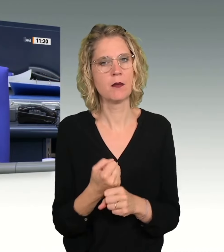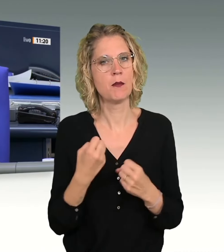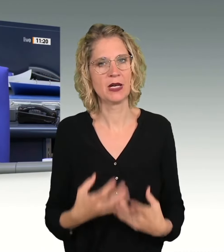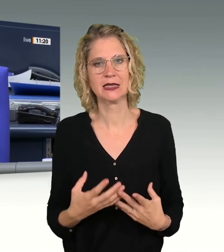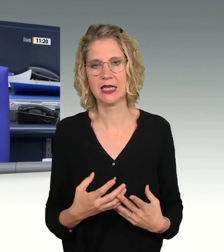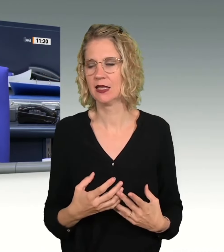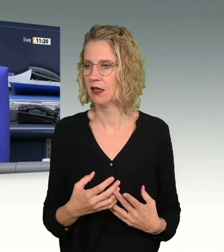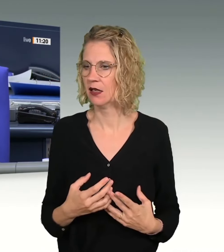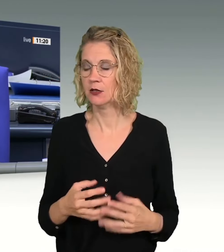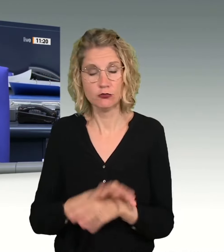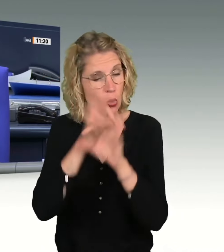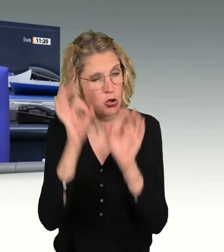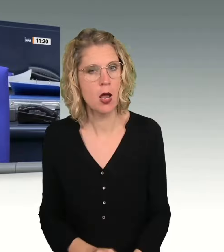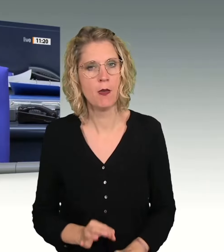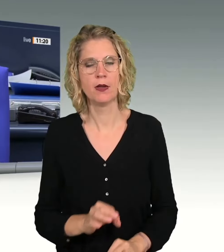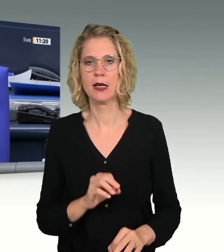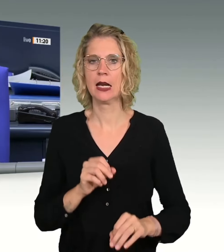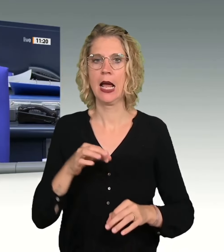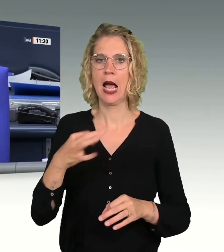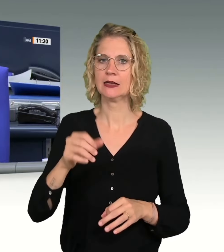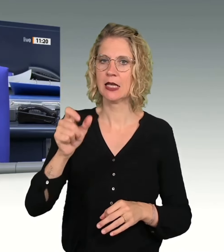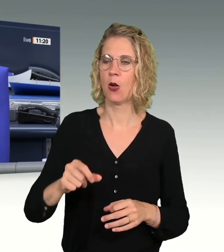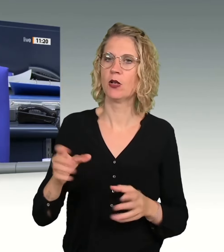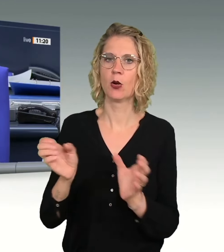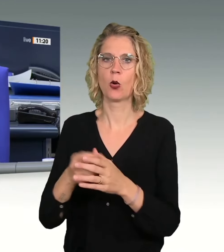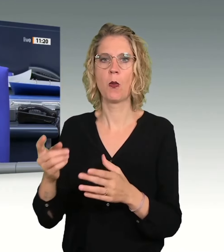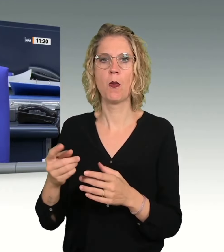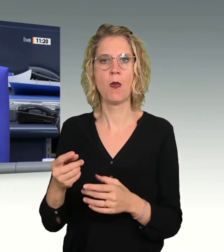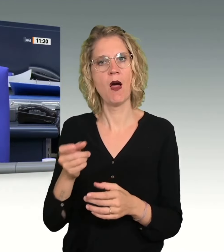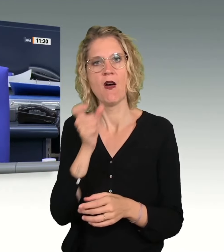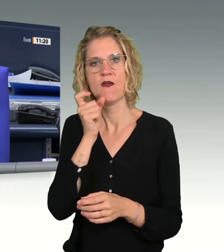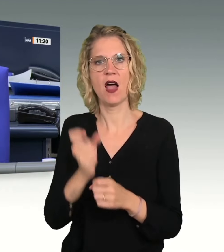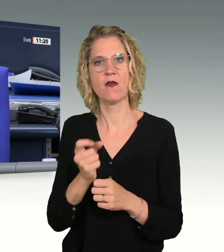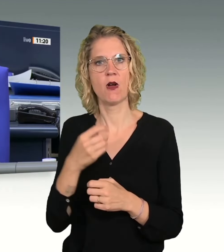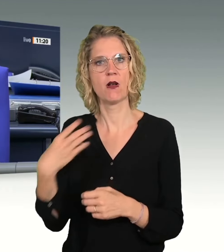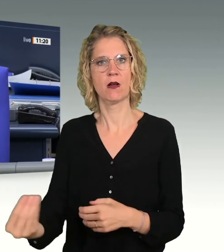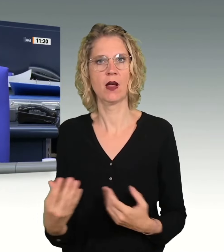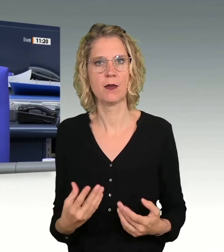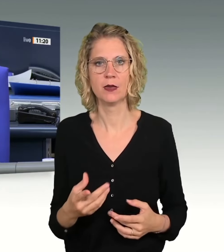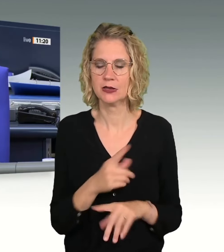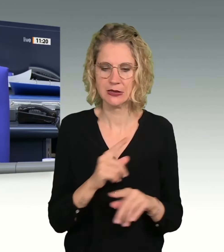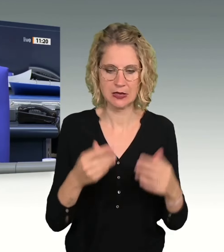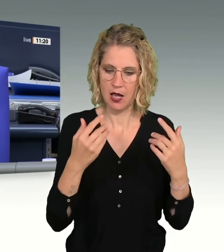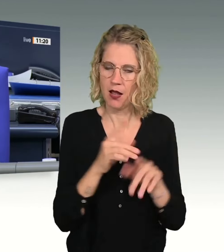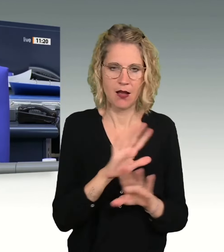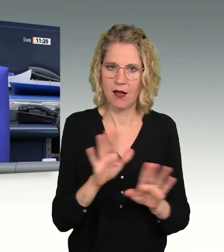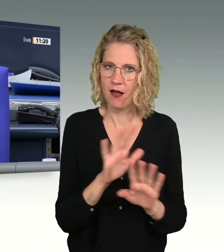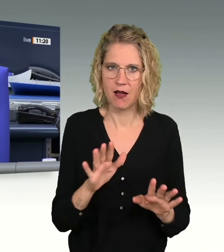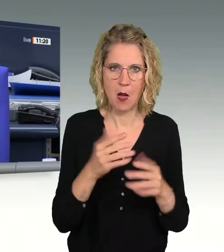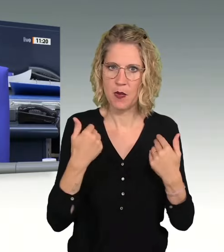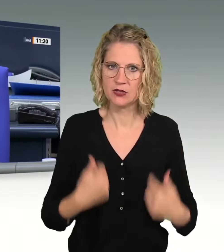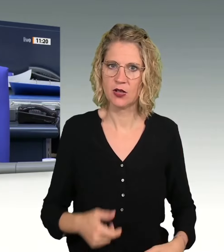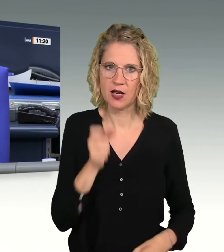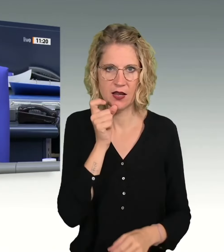verantwortlich zu machen und in persönliche Verantwortung zu nehmen. Bitte lassen Sie uns hart in der Sache, um die richtigen